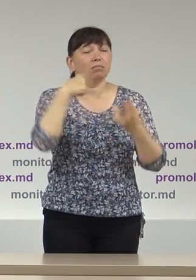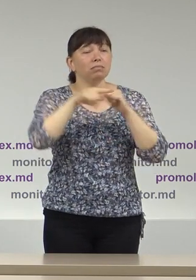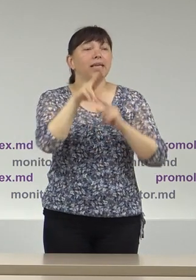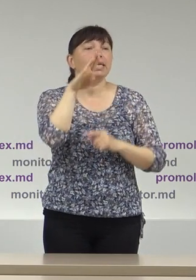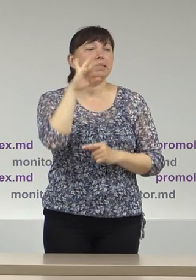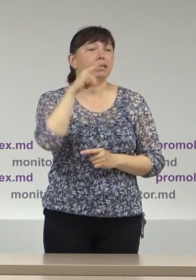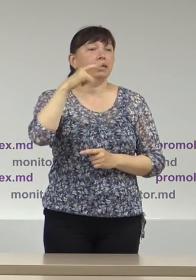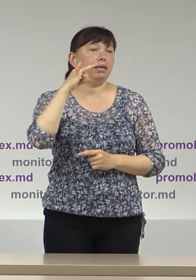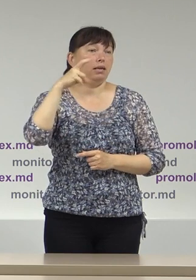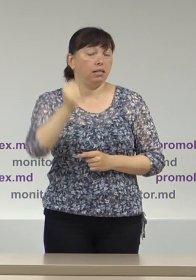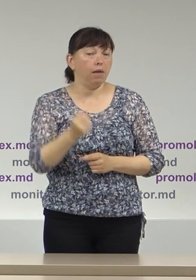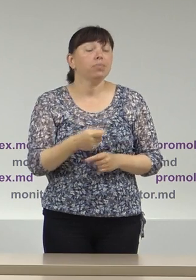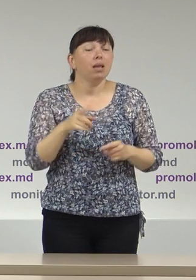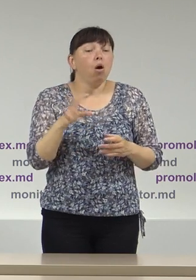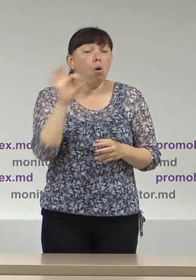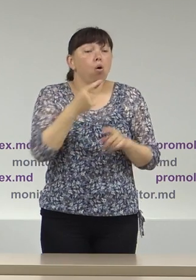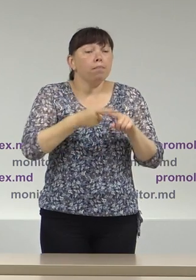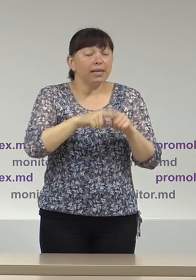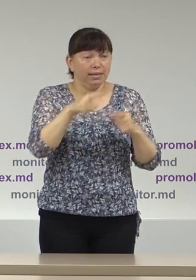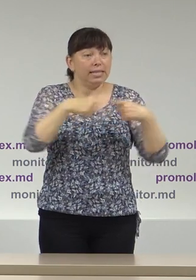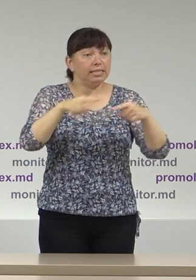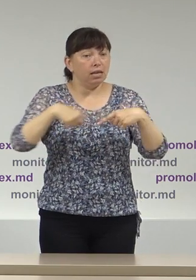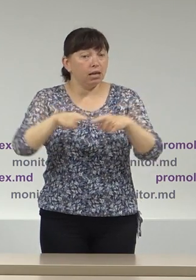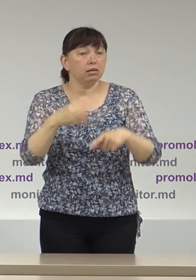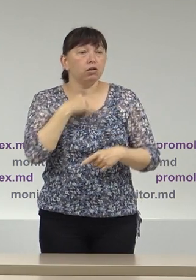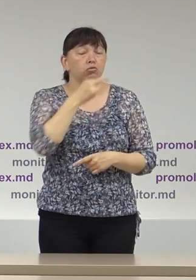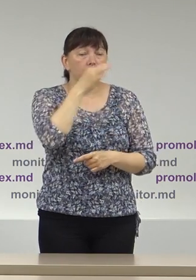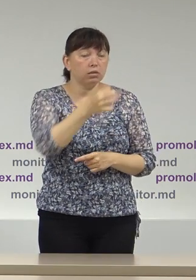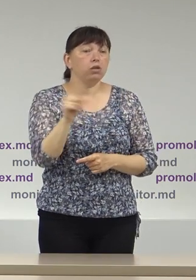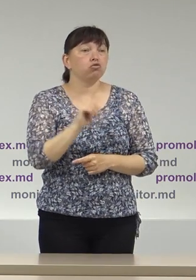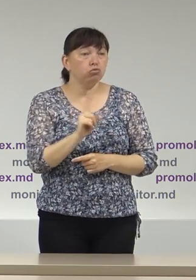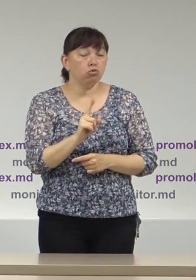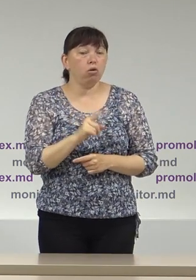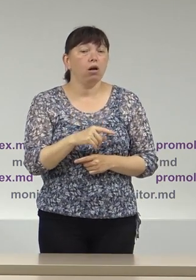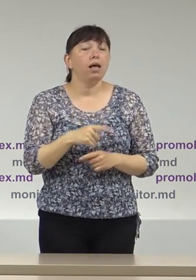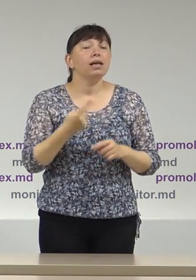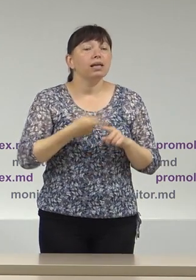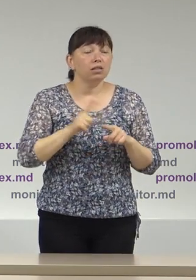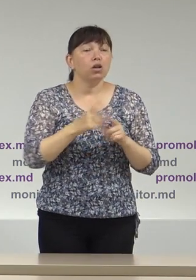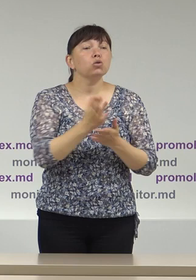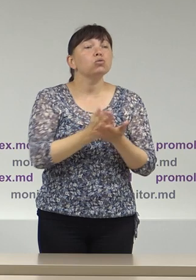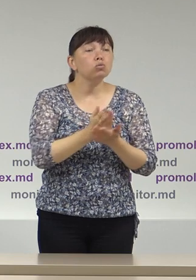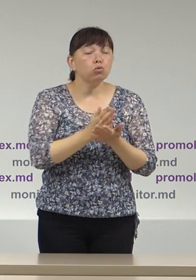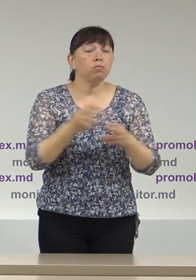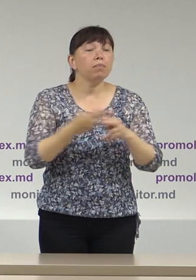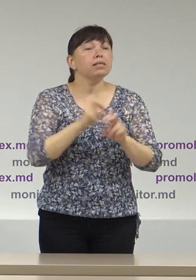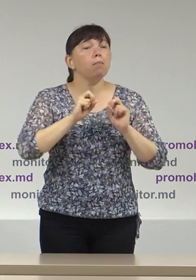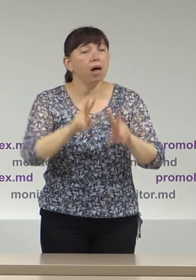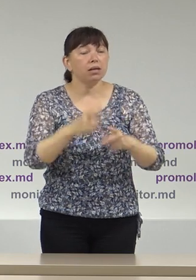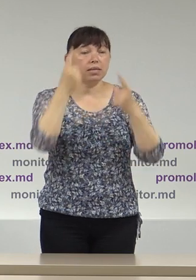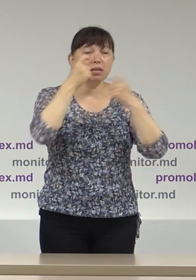Deci, în privința acestor secții, atragem atenție sau am reținut faptul că atât Serviciul de Informație și Securitate,